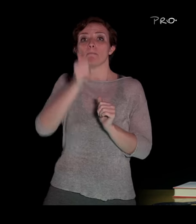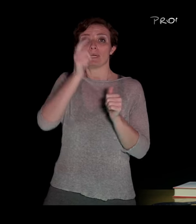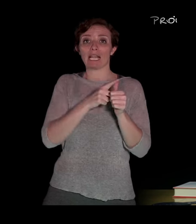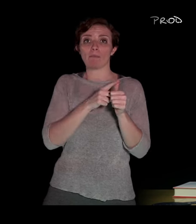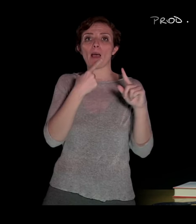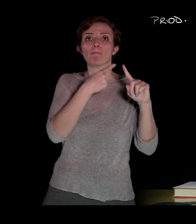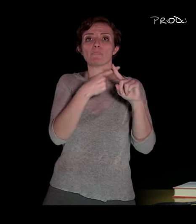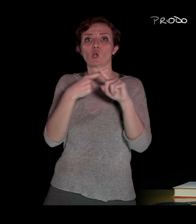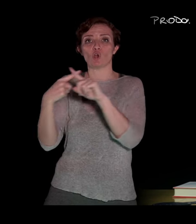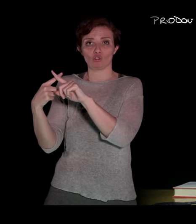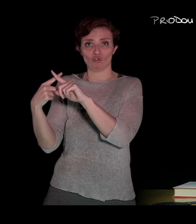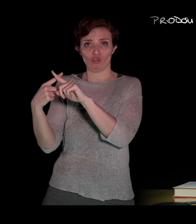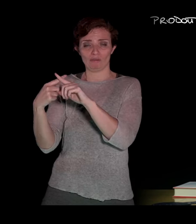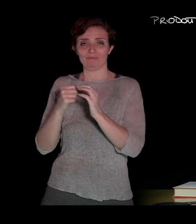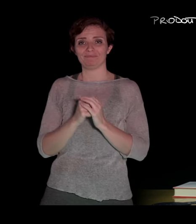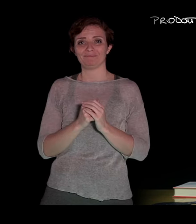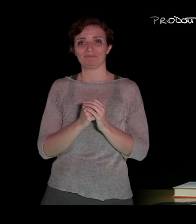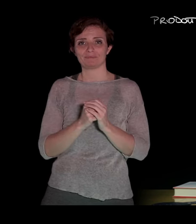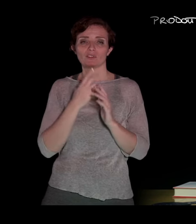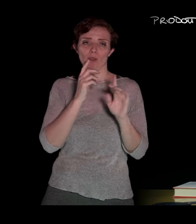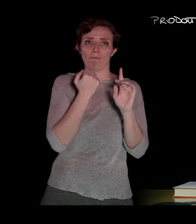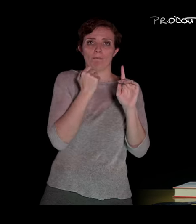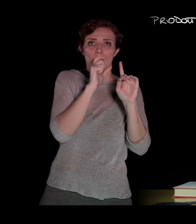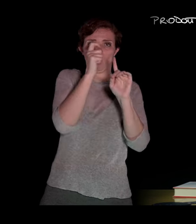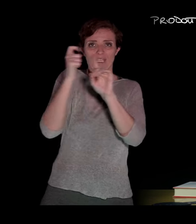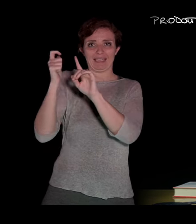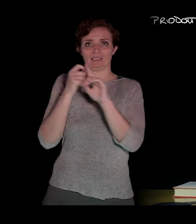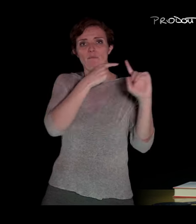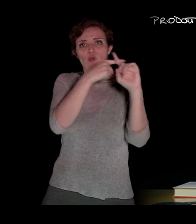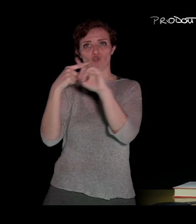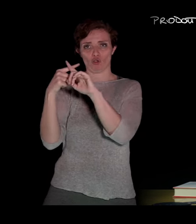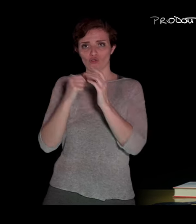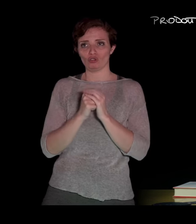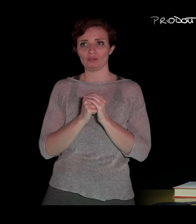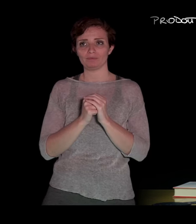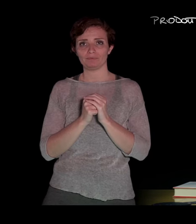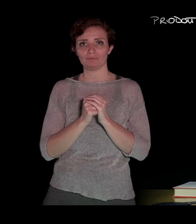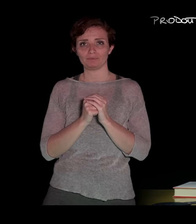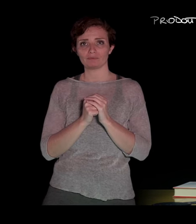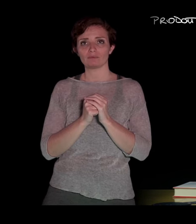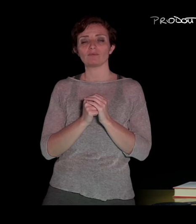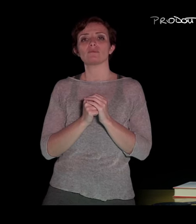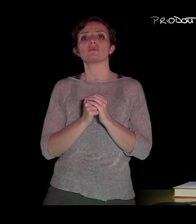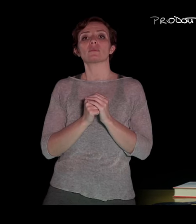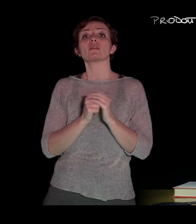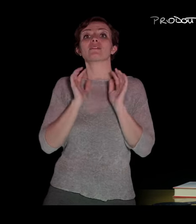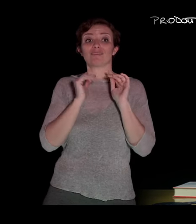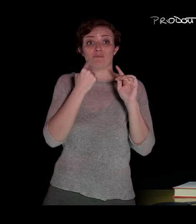prodotto di potenze caratterizzate dalla stessa base.